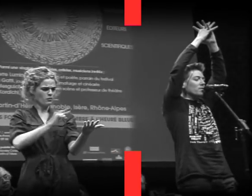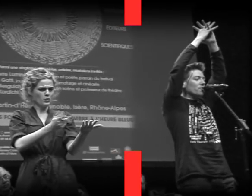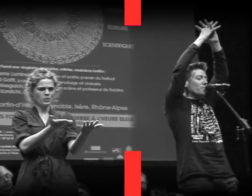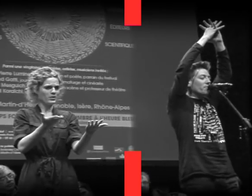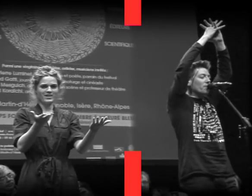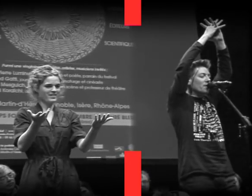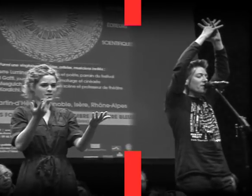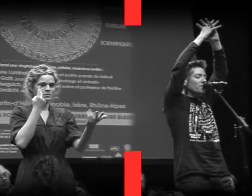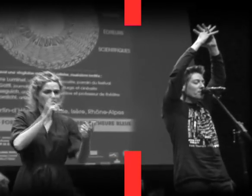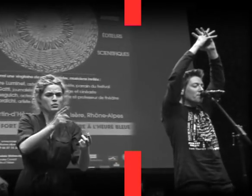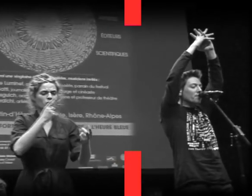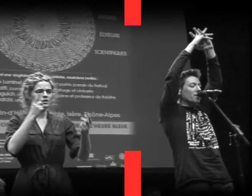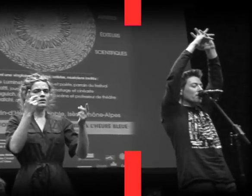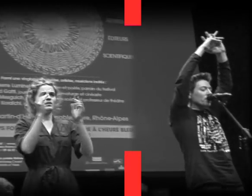Je n'ai pas vu les liens se défaire.